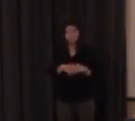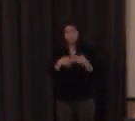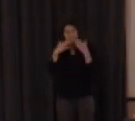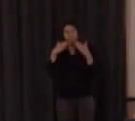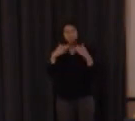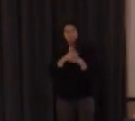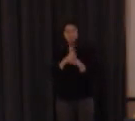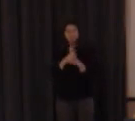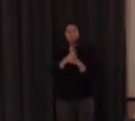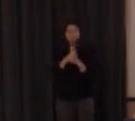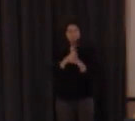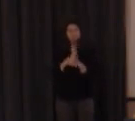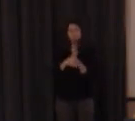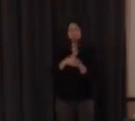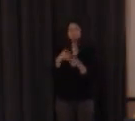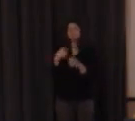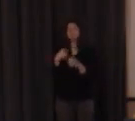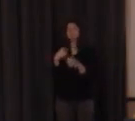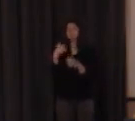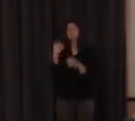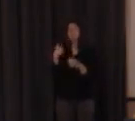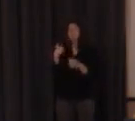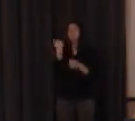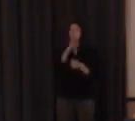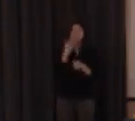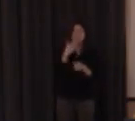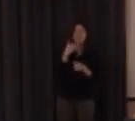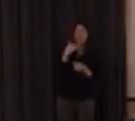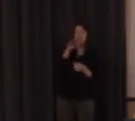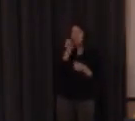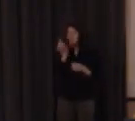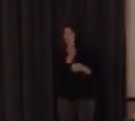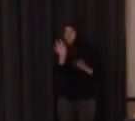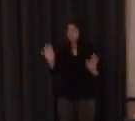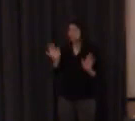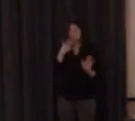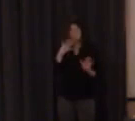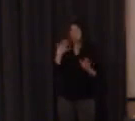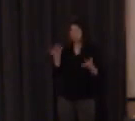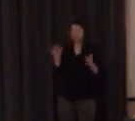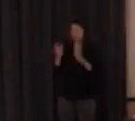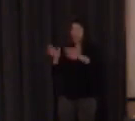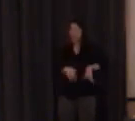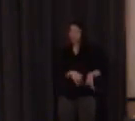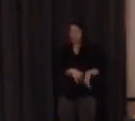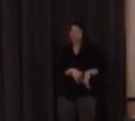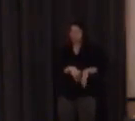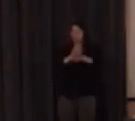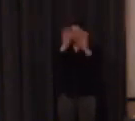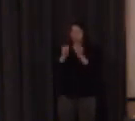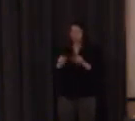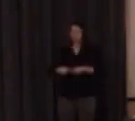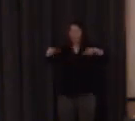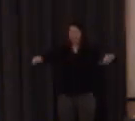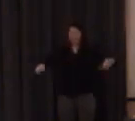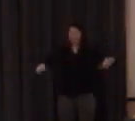no sé si m'he perdut alguna cosa però al final llavors a dintre de la classe com s'organitza una classe imagino usted que